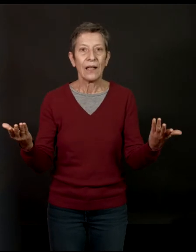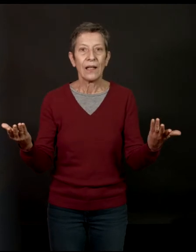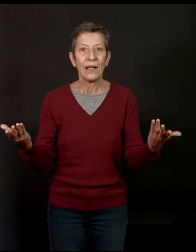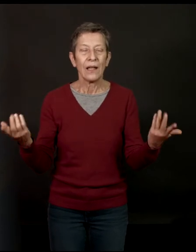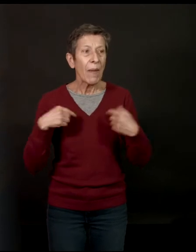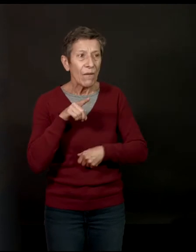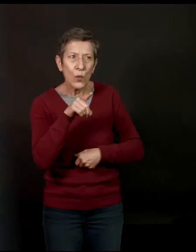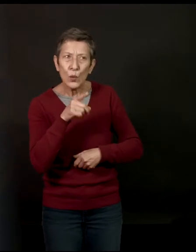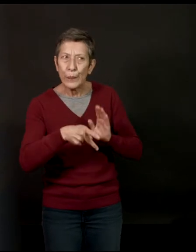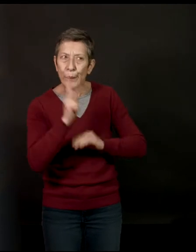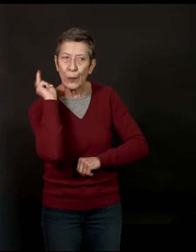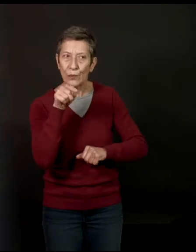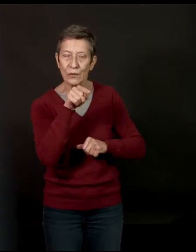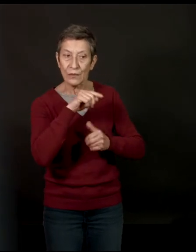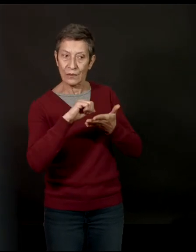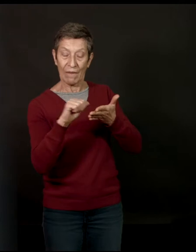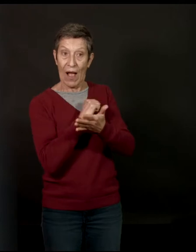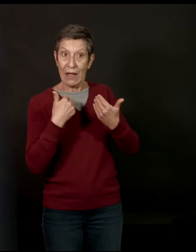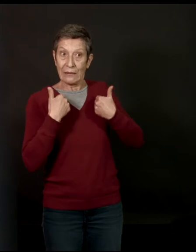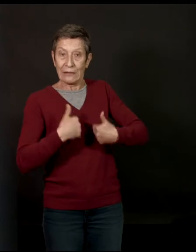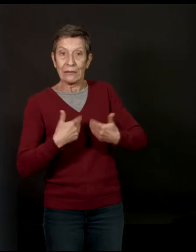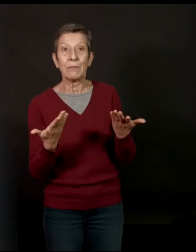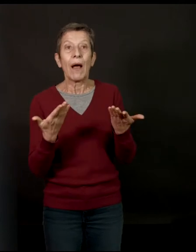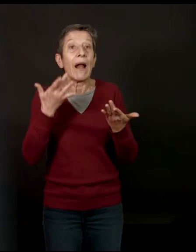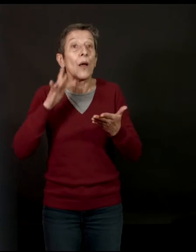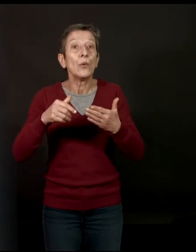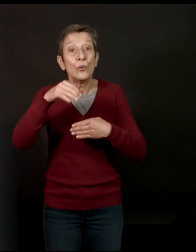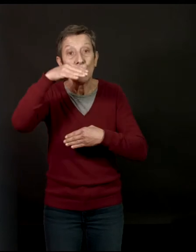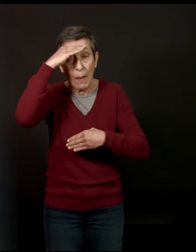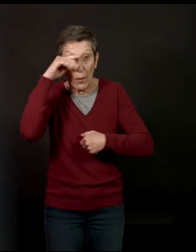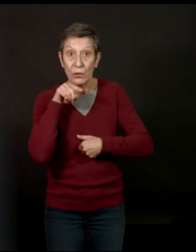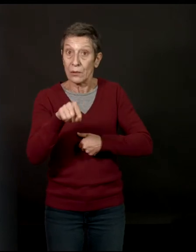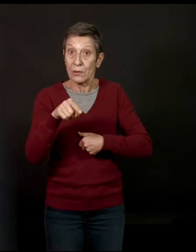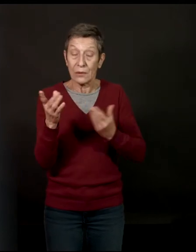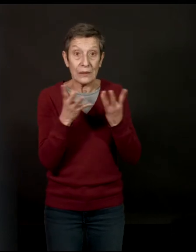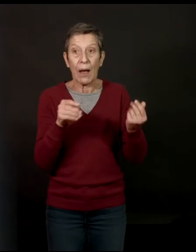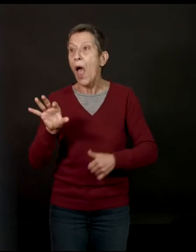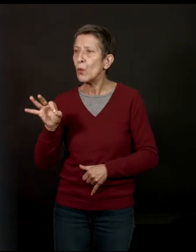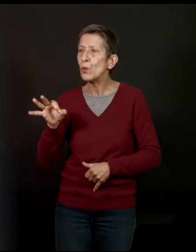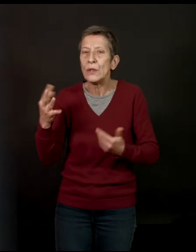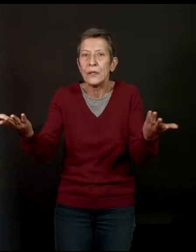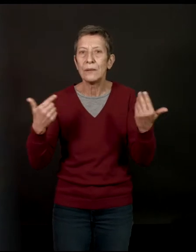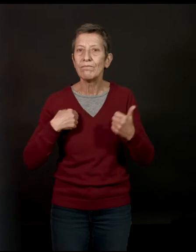Alors que vous, vous essayez le plus possible de disparaître dans l'Incone de Last Post. Enfin, on vous aperçoit. ce bouquin-là, oui. C'est-à que moi, je pense qu'il